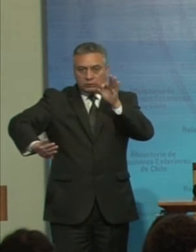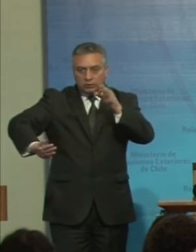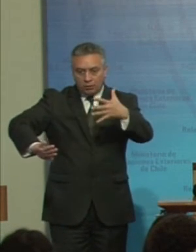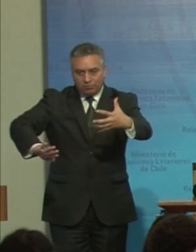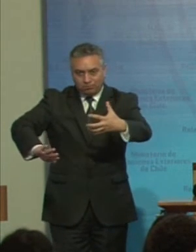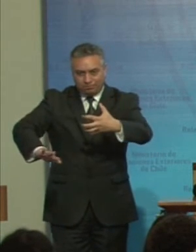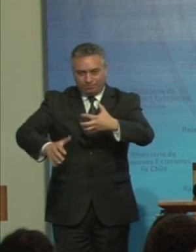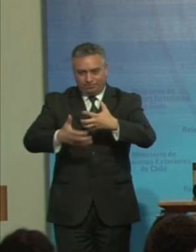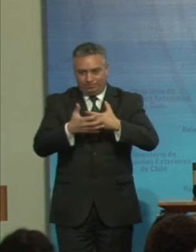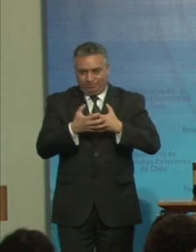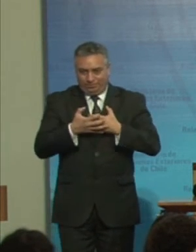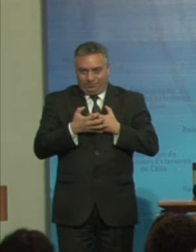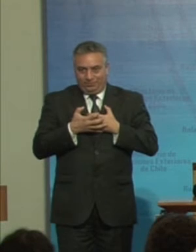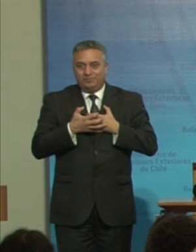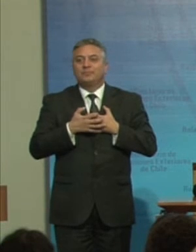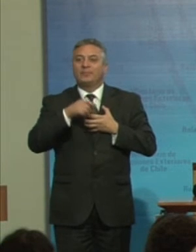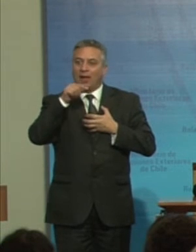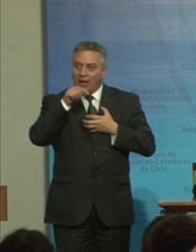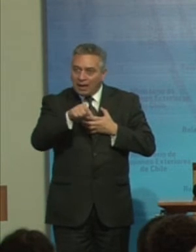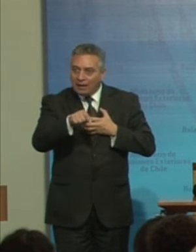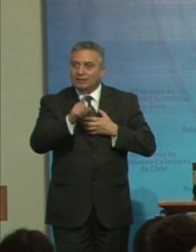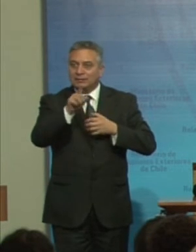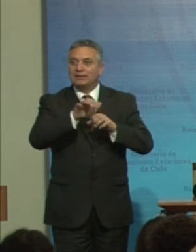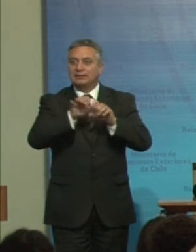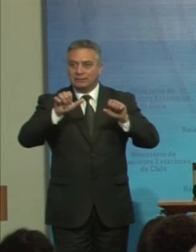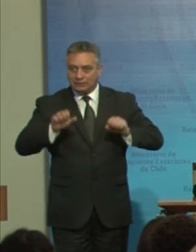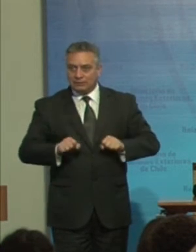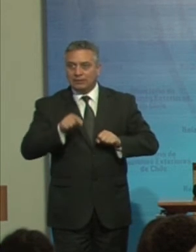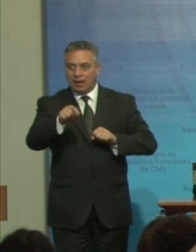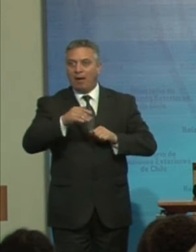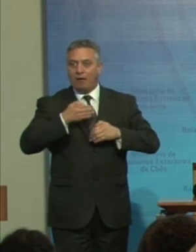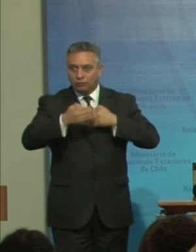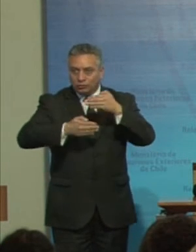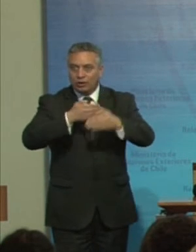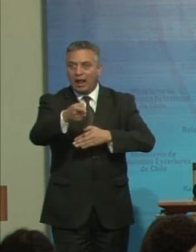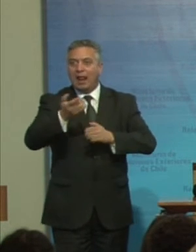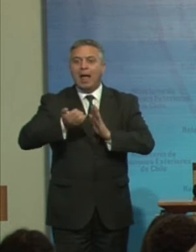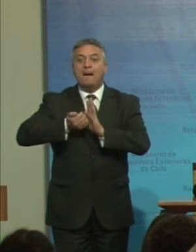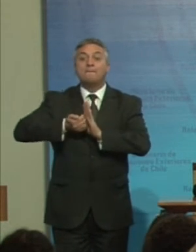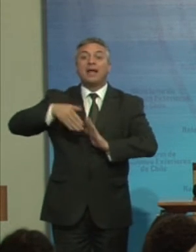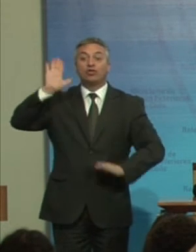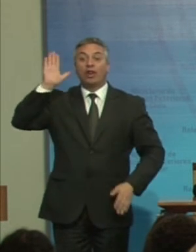Y un sistema Político Funcional Ha dicho modelo En la mayoría De nuestros países